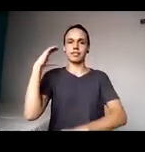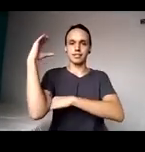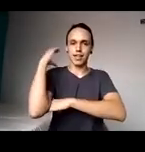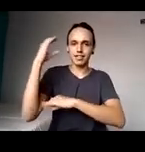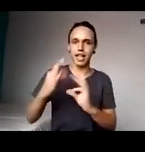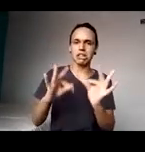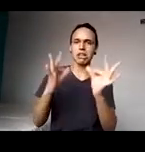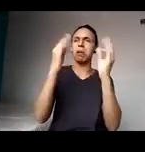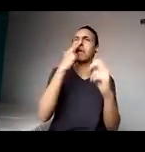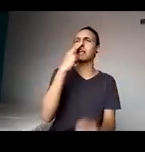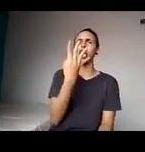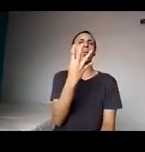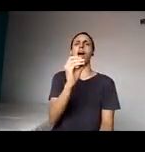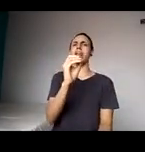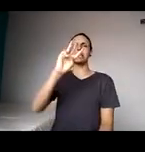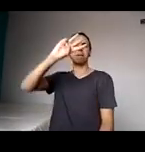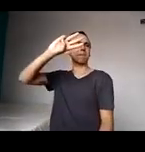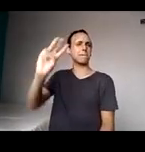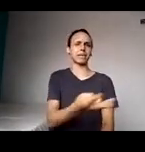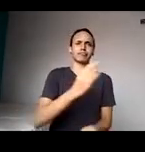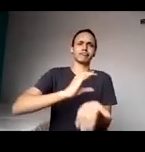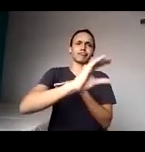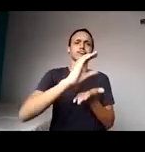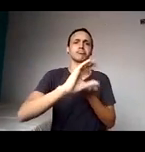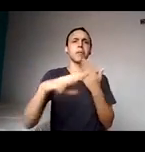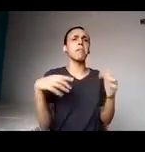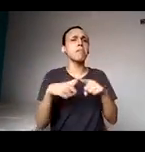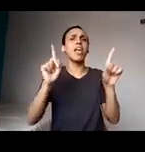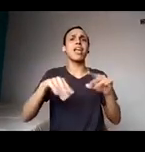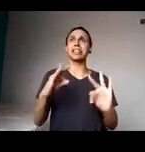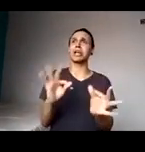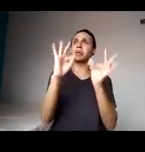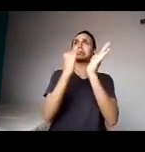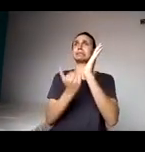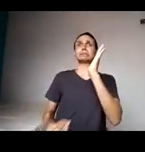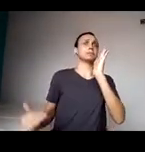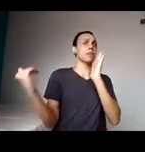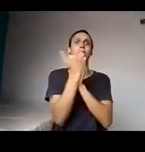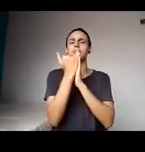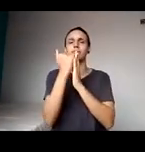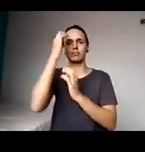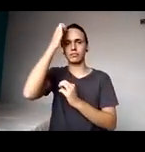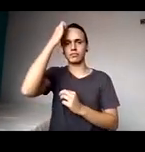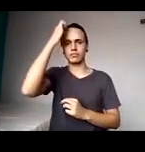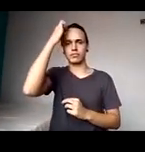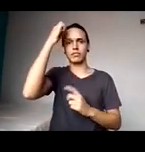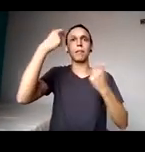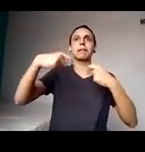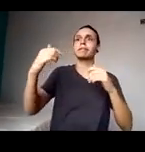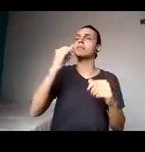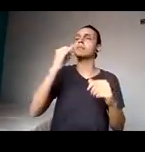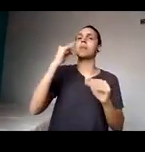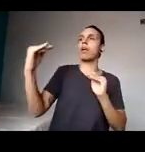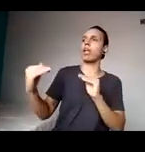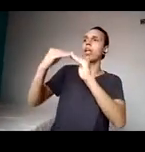milhões nessa área, mas é uma tecnologia muito avançada que articula, tem que articular com a empresa e outras